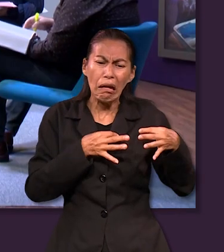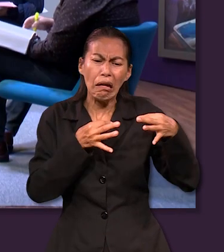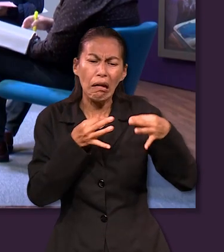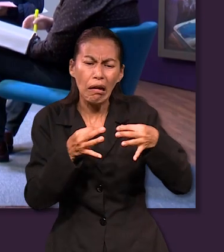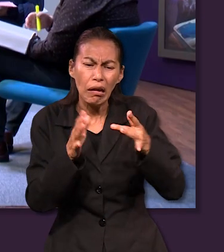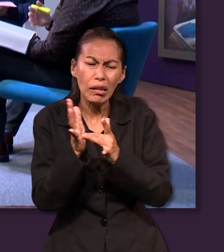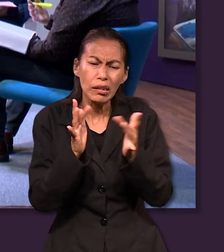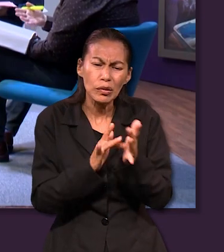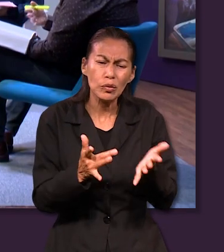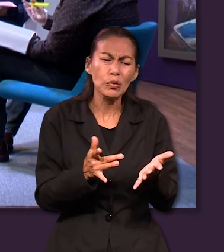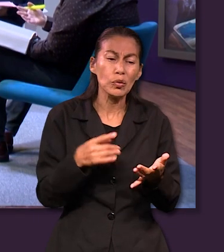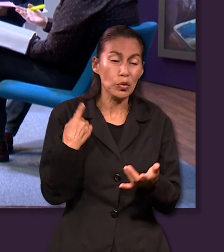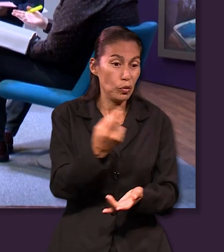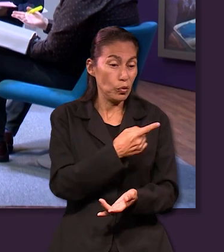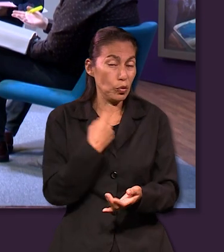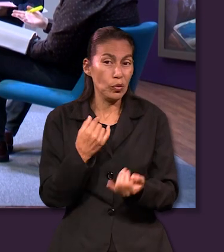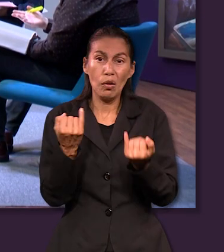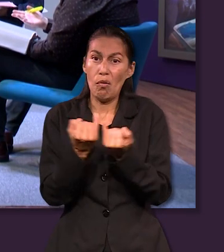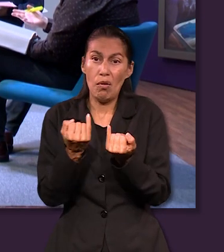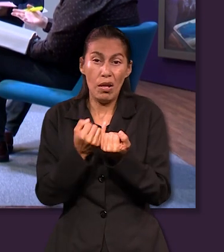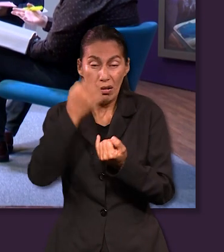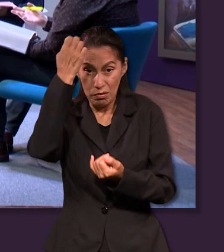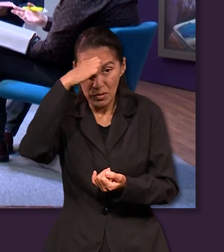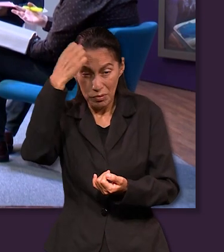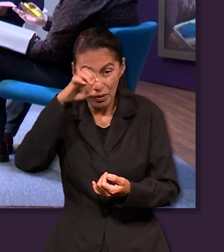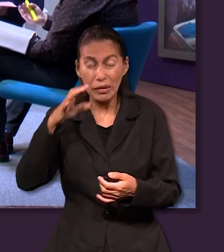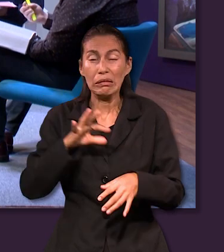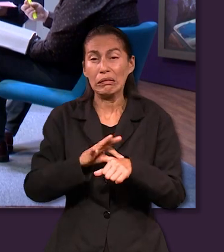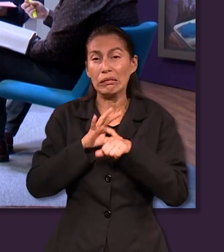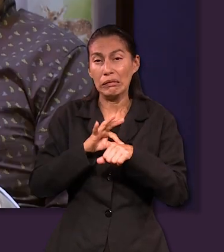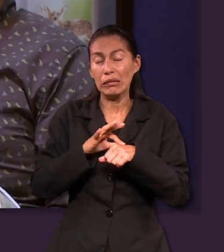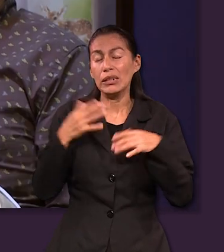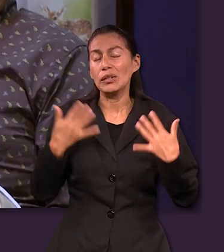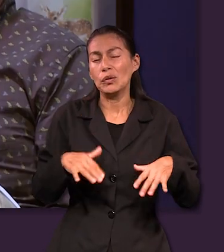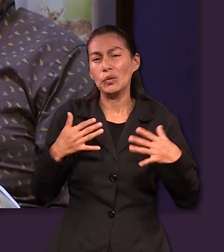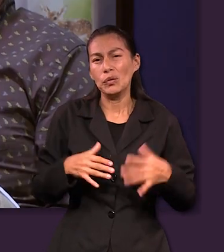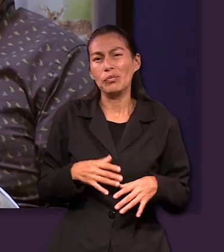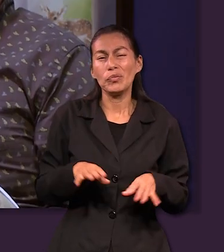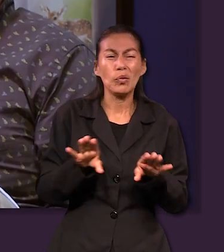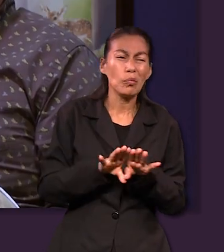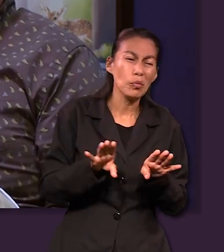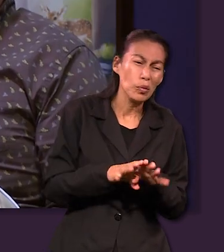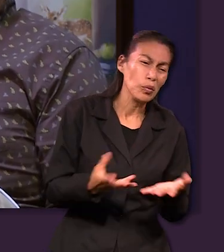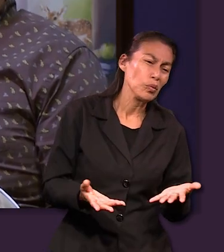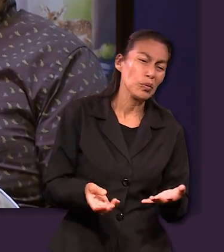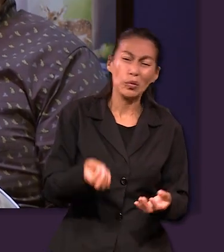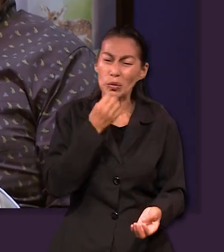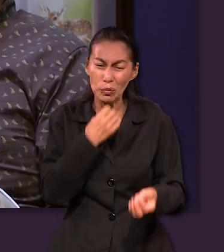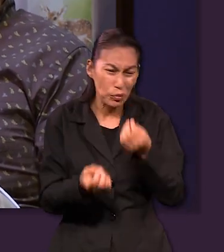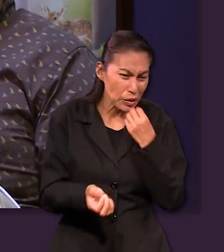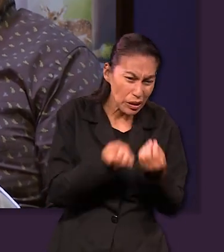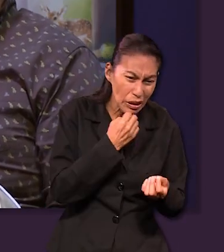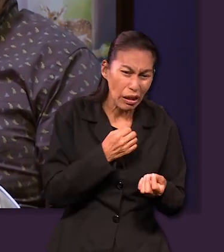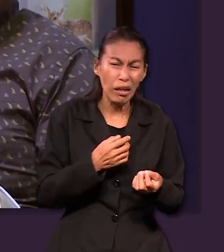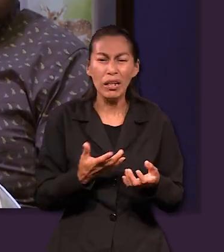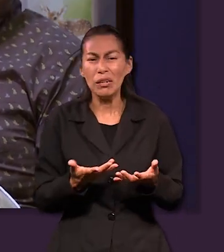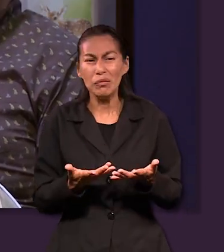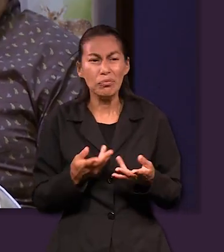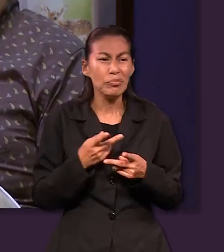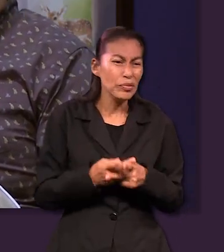manera podemos experimentar nosotros también ¿no? tanto con el tema de la temperancia con el alimento con